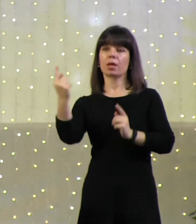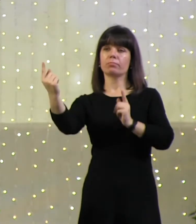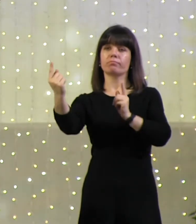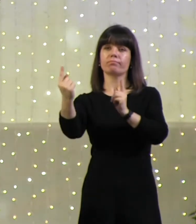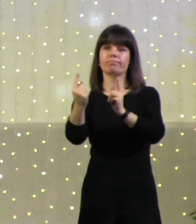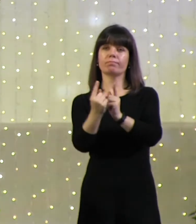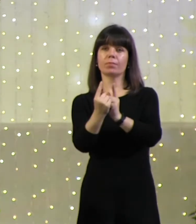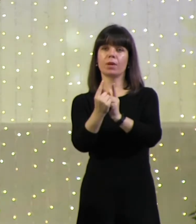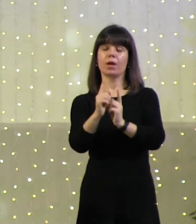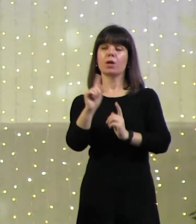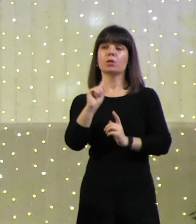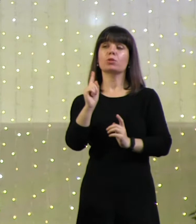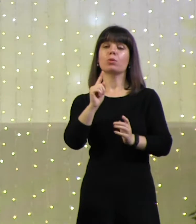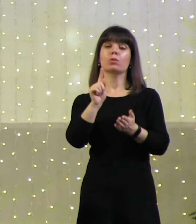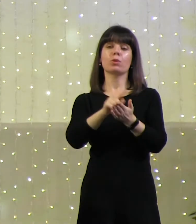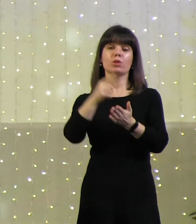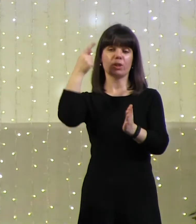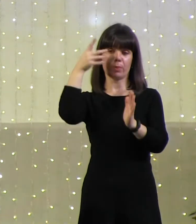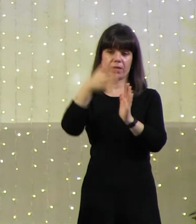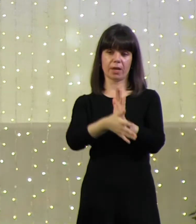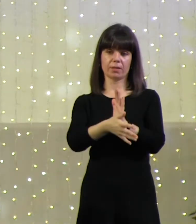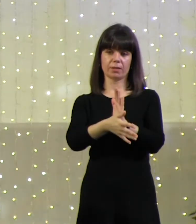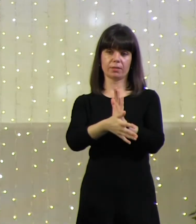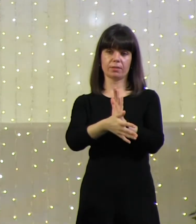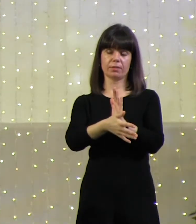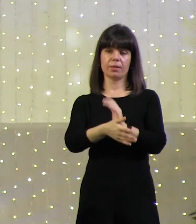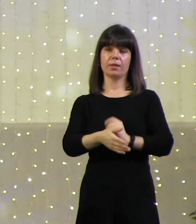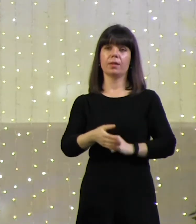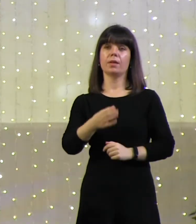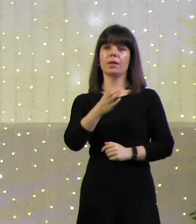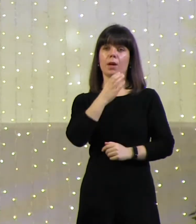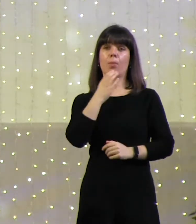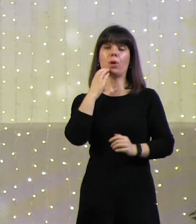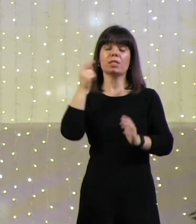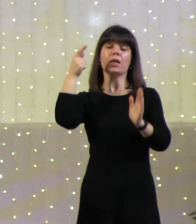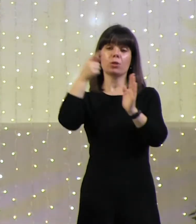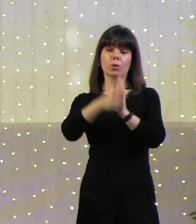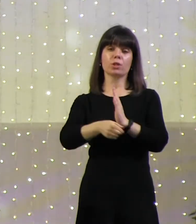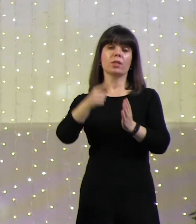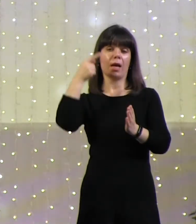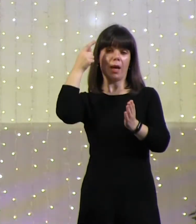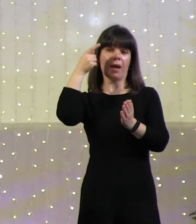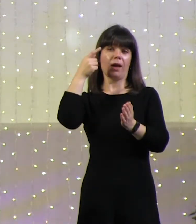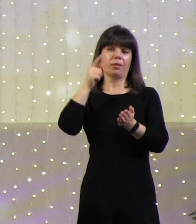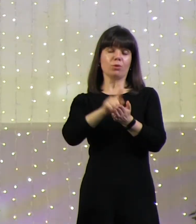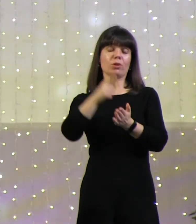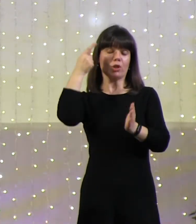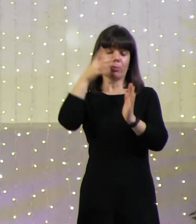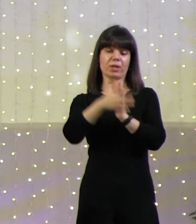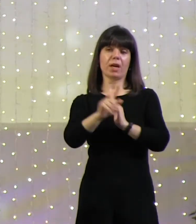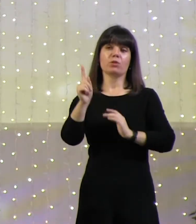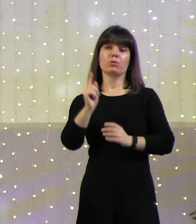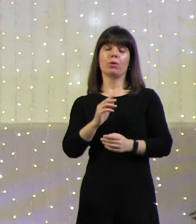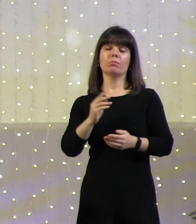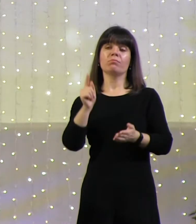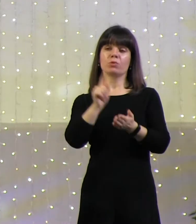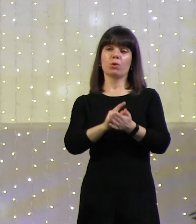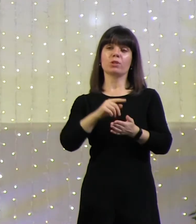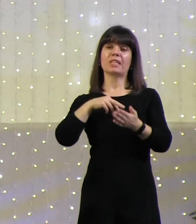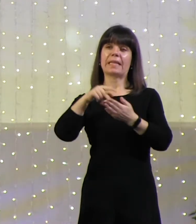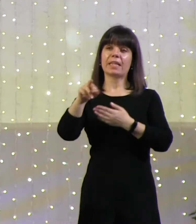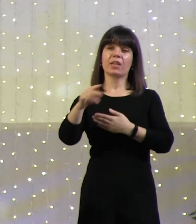И что он должен понять? Он должен понять, что он должен пойти в Египет и оттуда вывести народ,